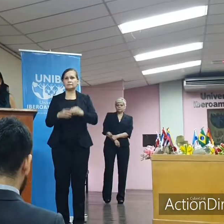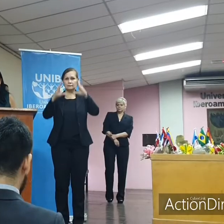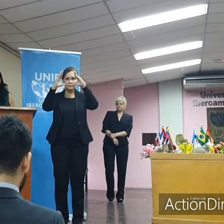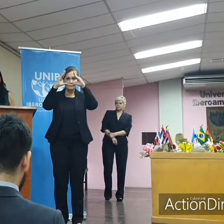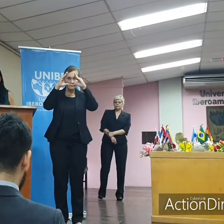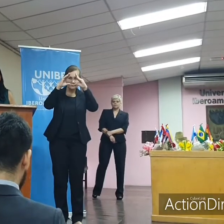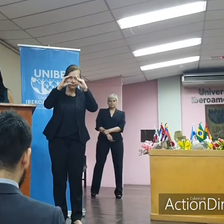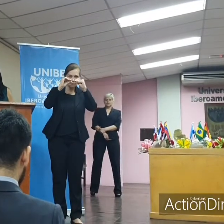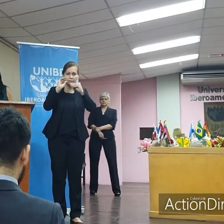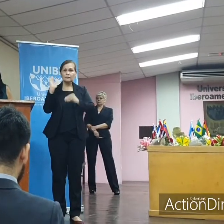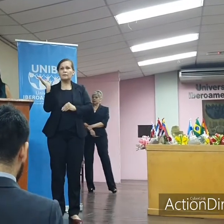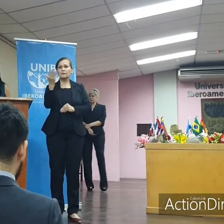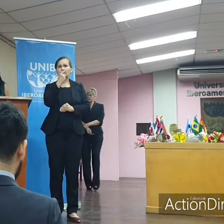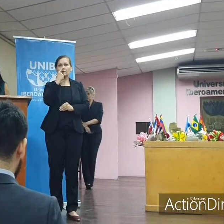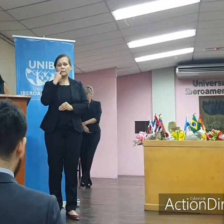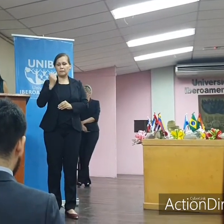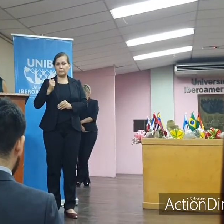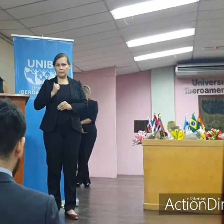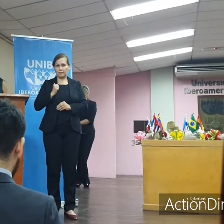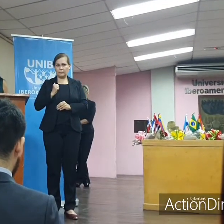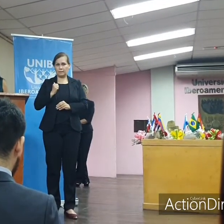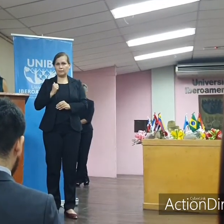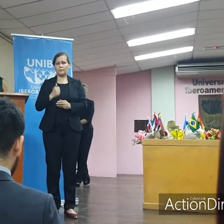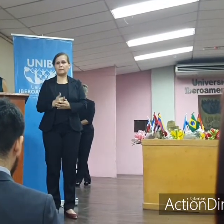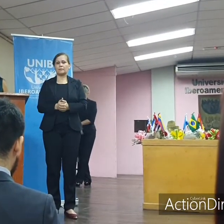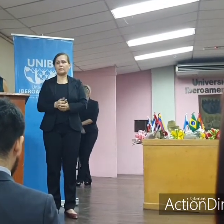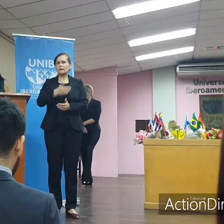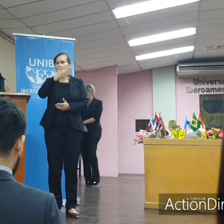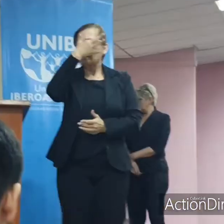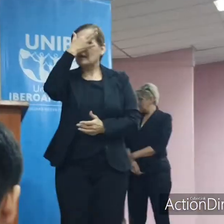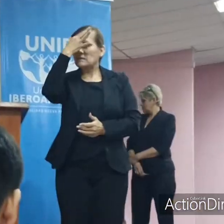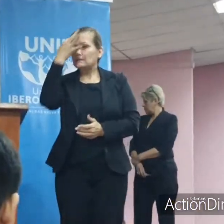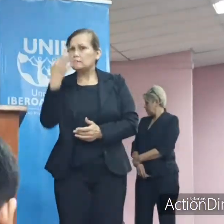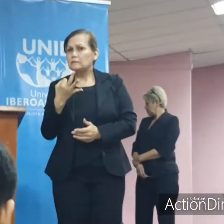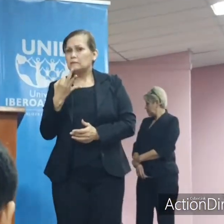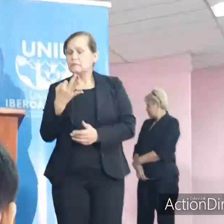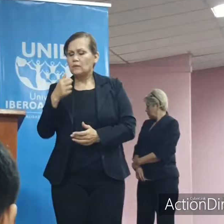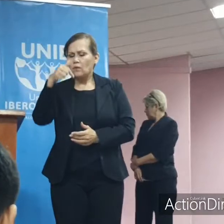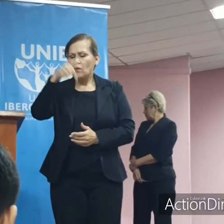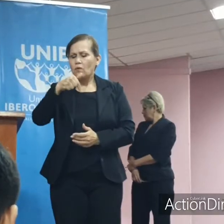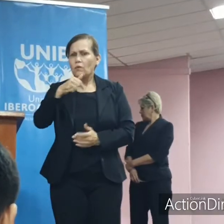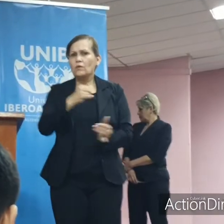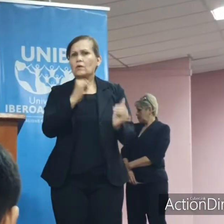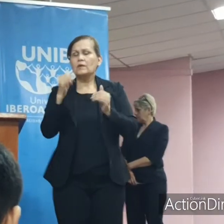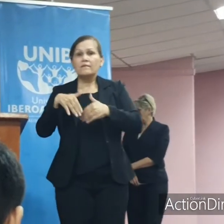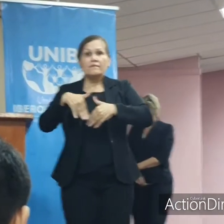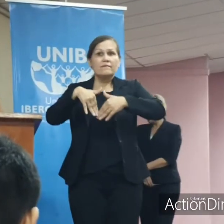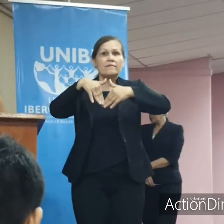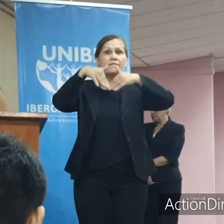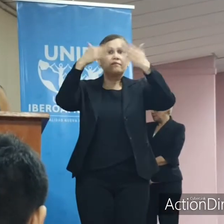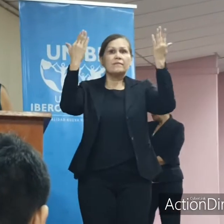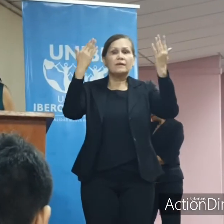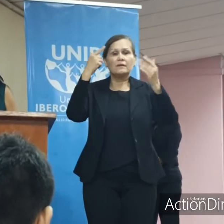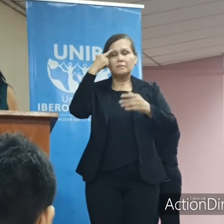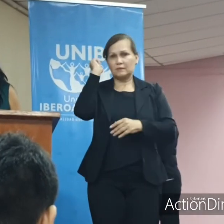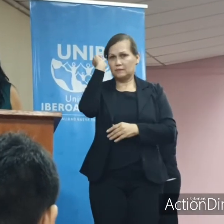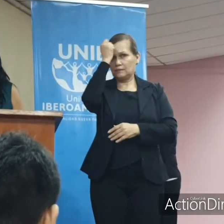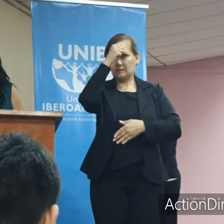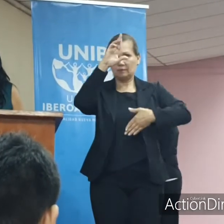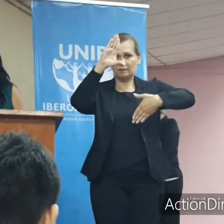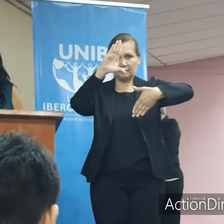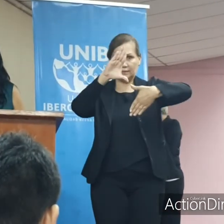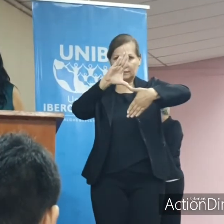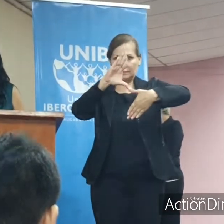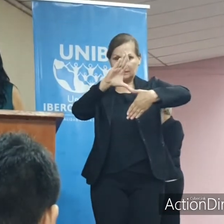Gracias a todas y todos los presentes, realmente hoy es un día de fiesta para la Universidad